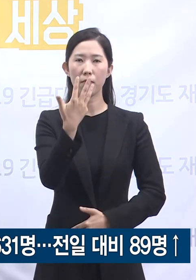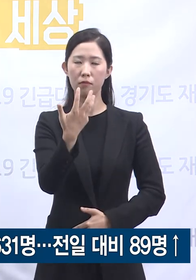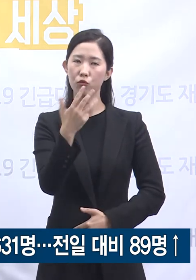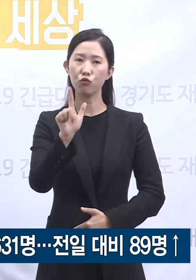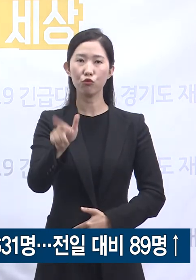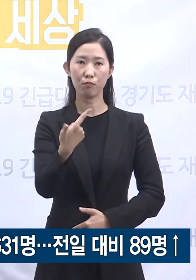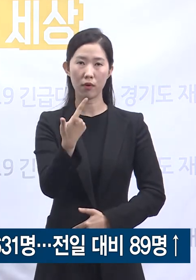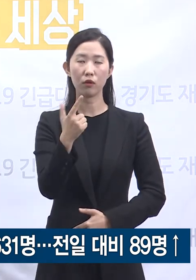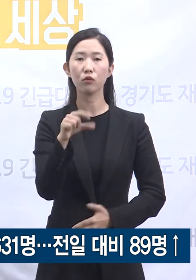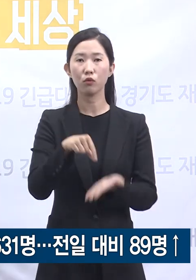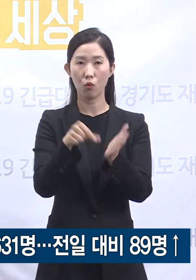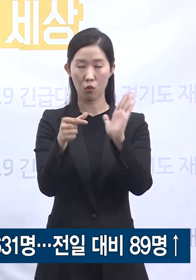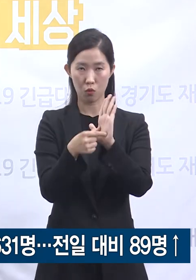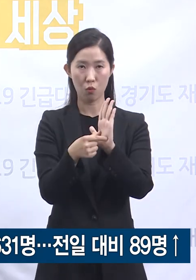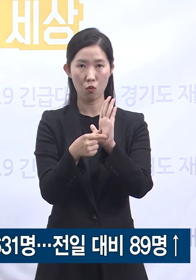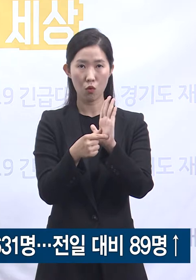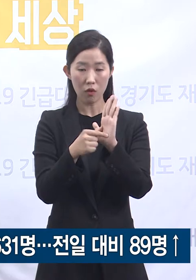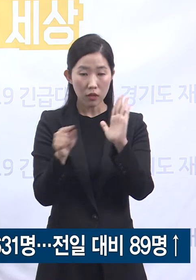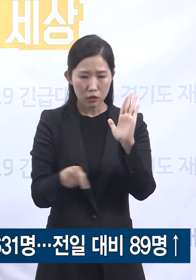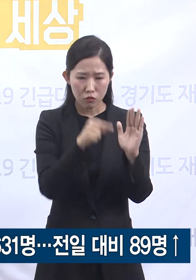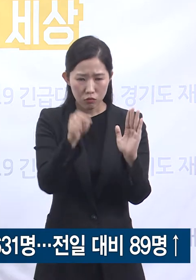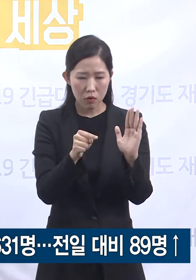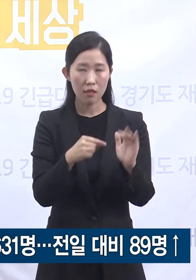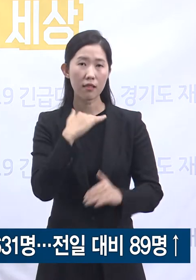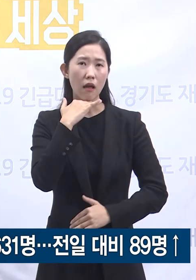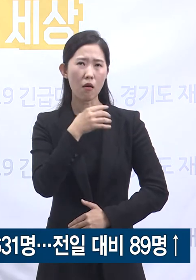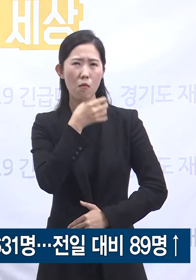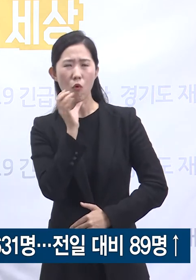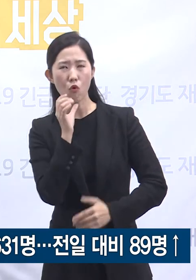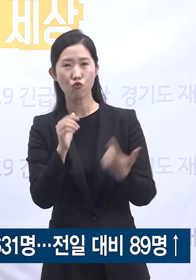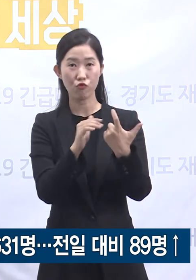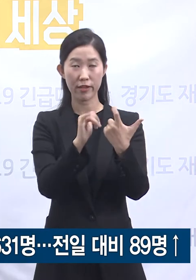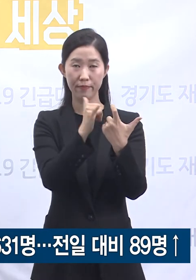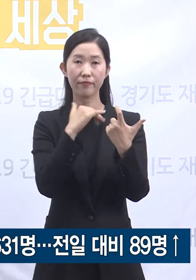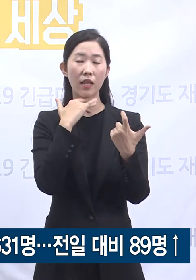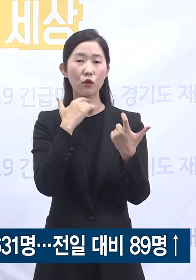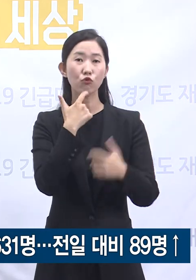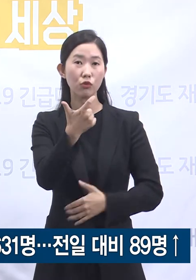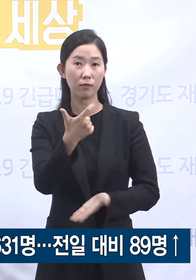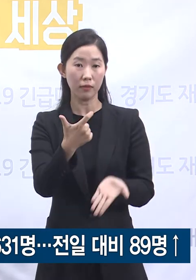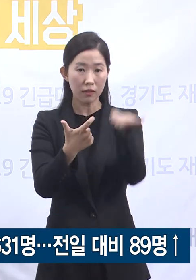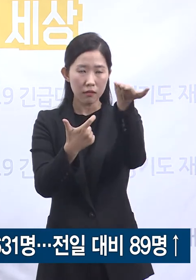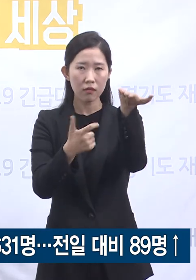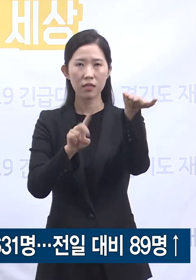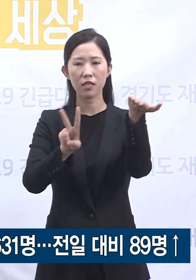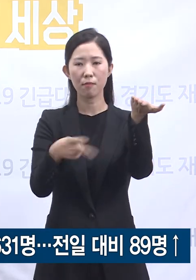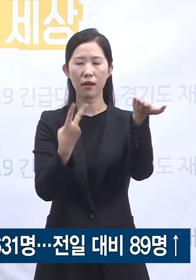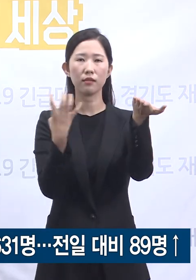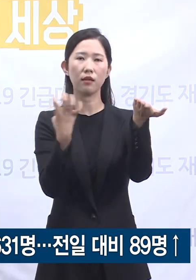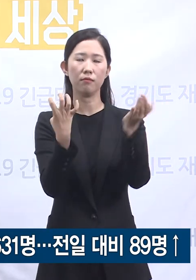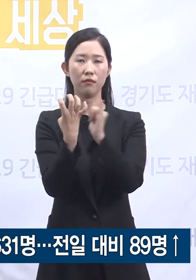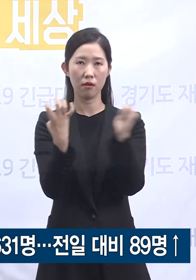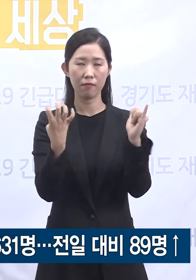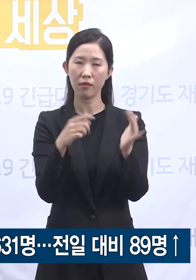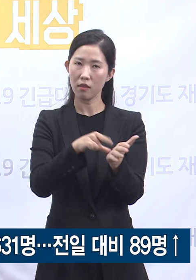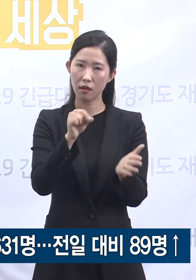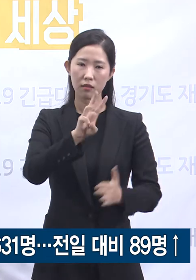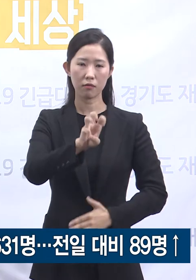중 60세 이상 고령층으로 분류할 수 있는 사람이 240명으로 37.6%입니다.